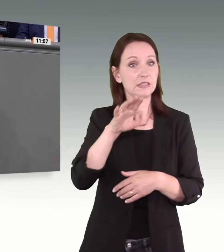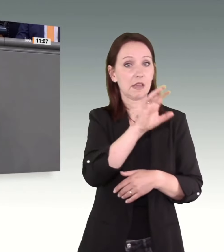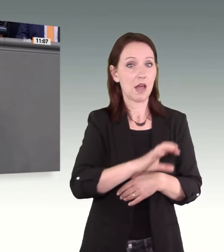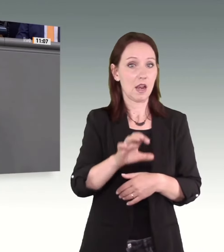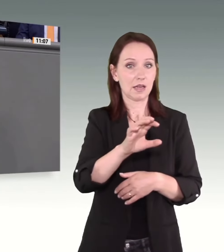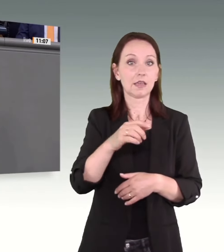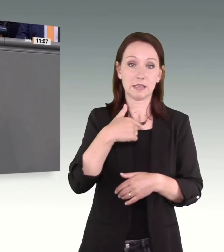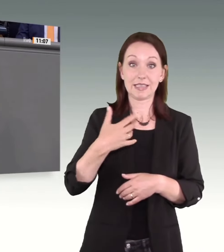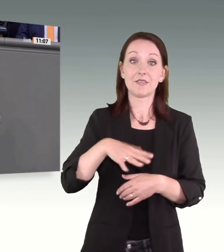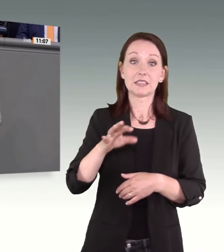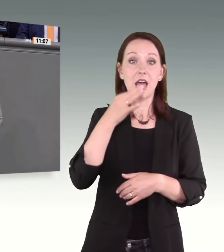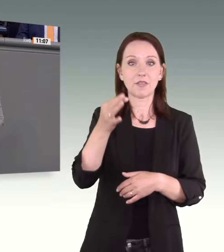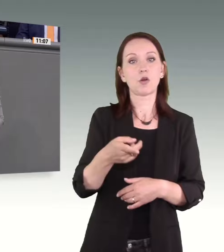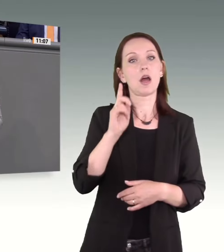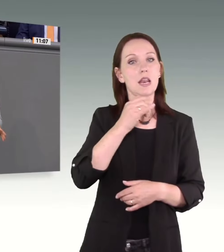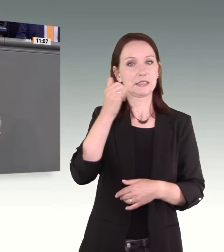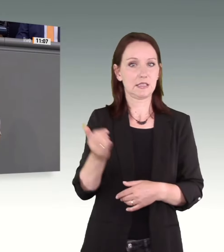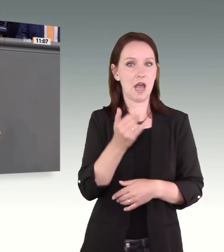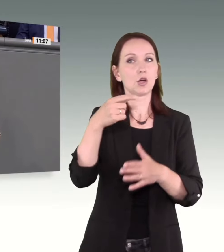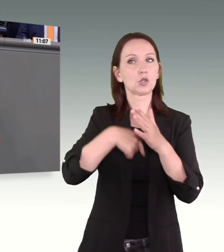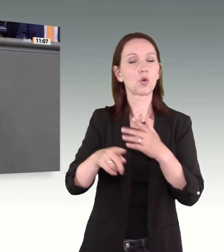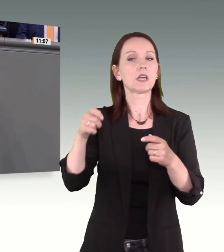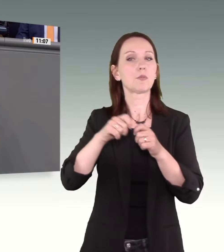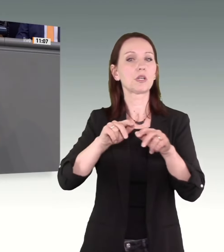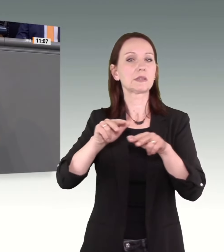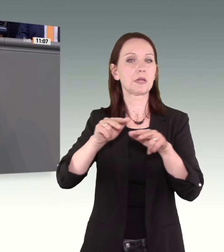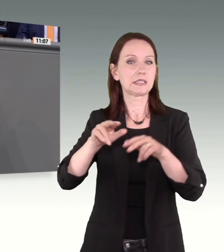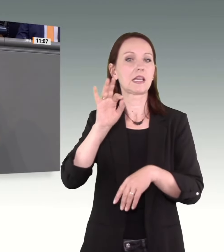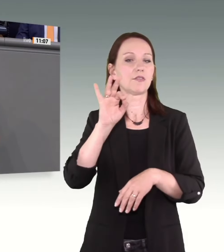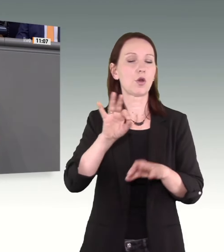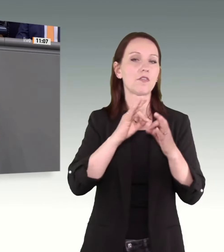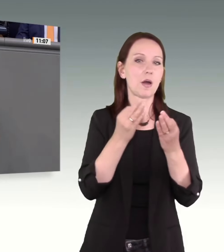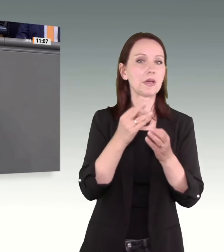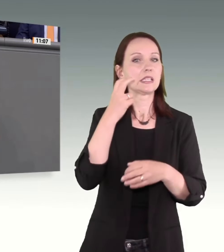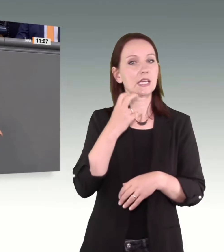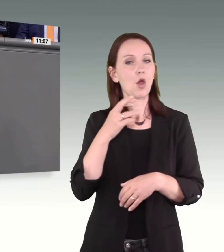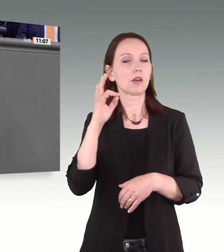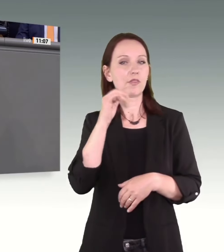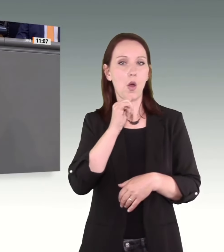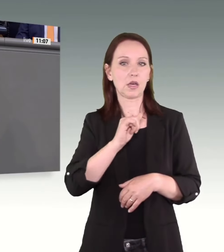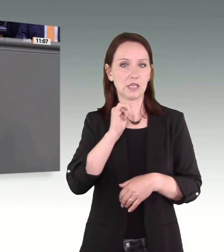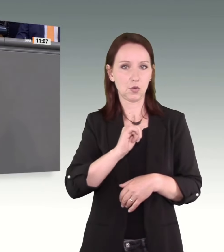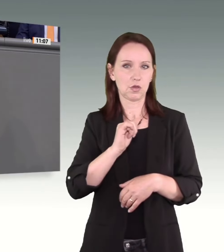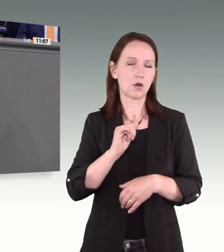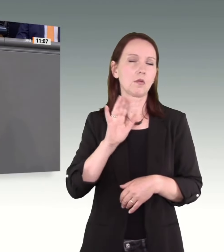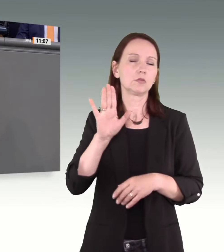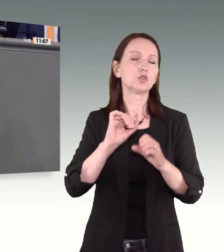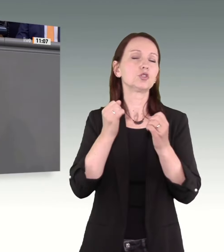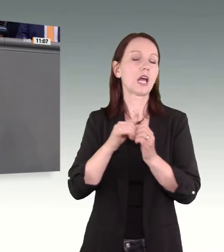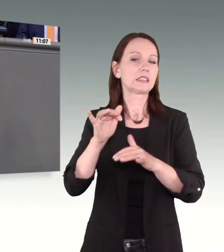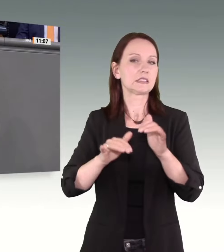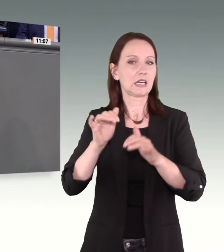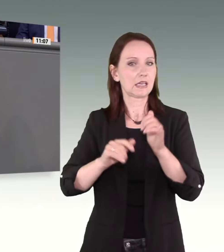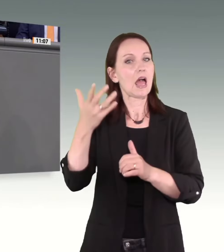meine Anfrage hin. Im letzten Jahr durch Ihre Bundesministerin für Familie, Senioren, Frauen und Jugend beziehungsweise